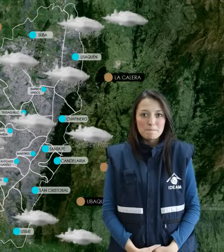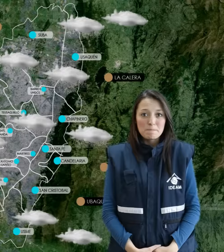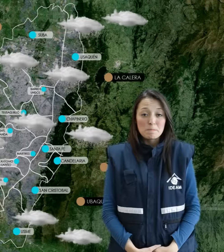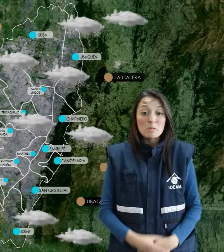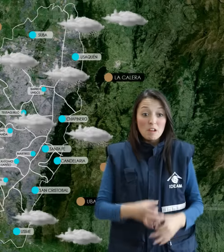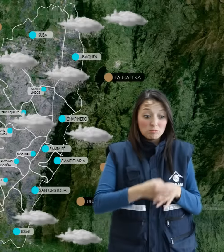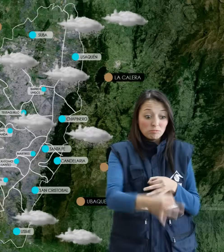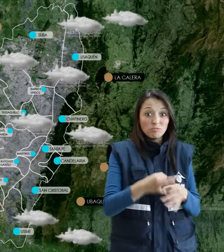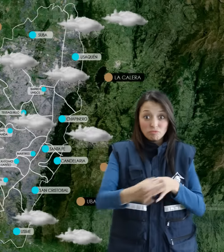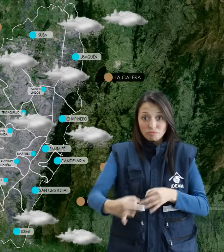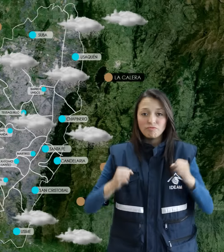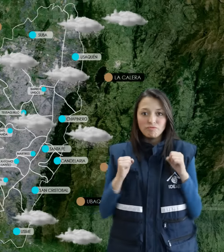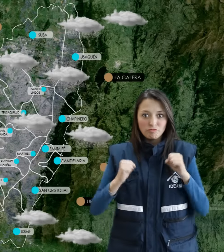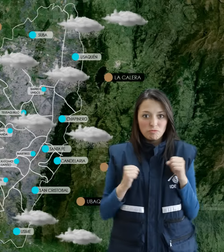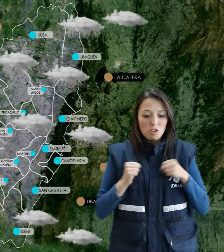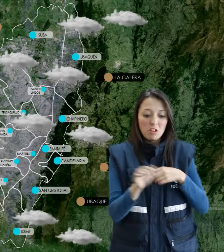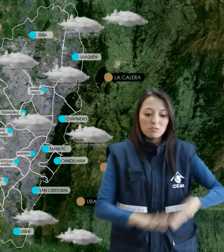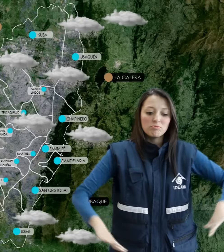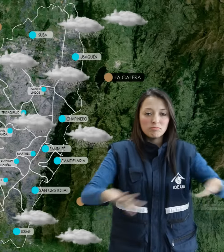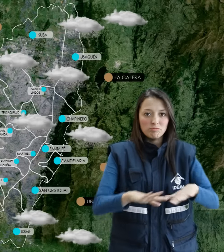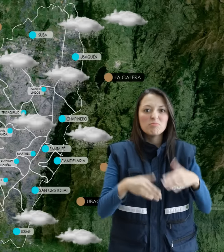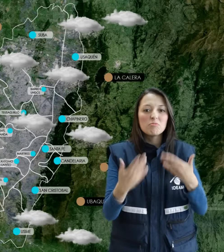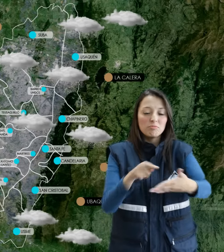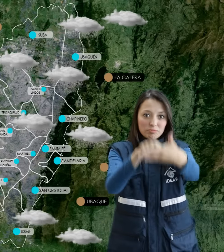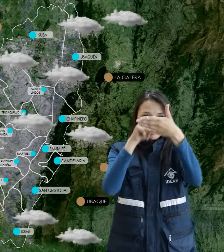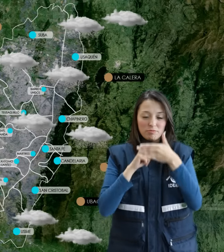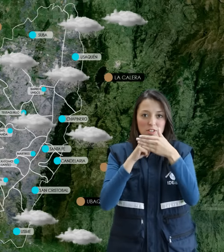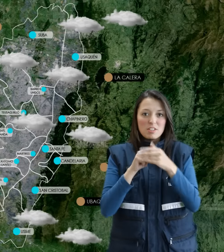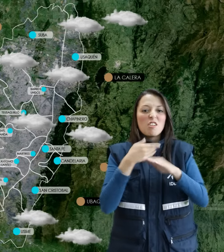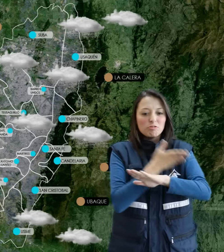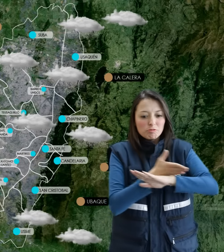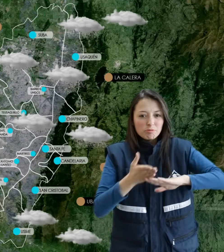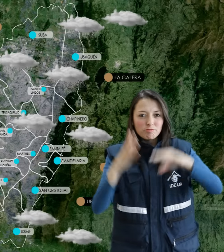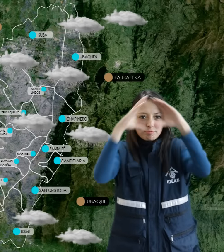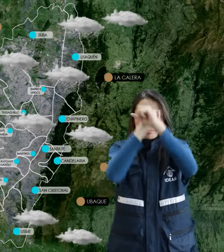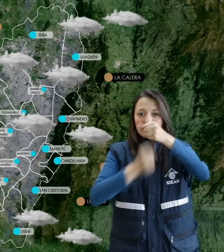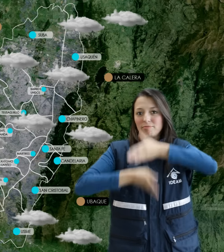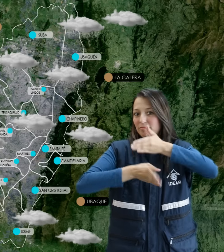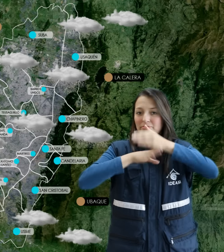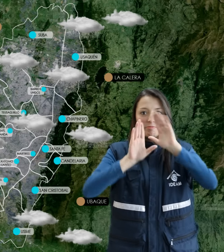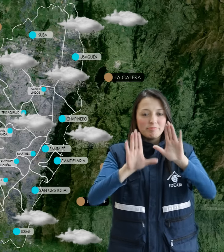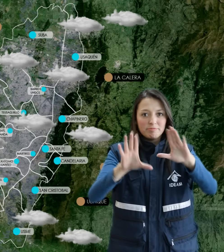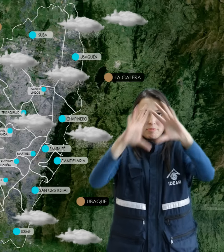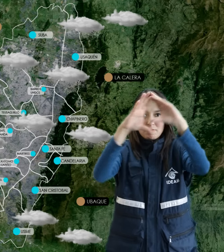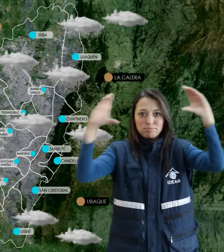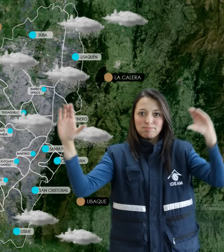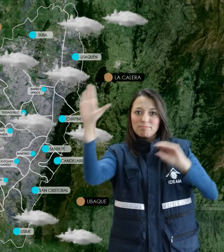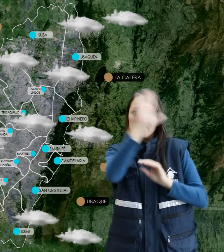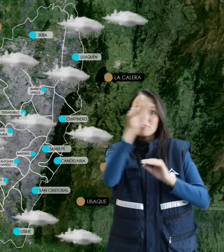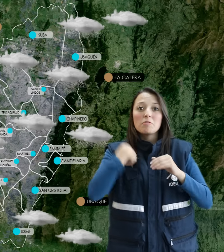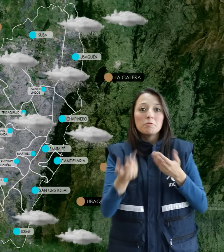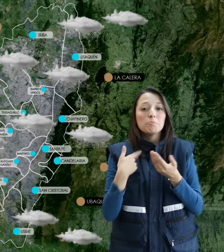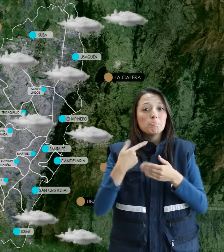El pronóstico para la ciudad de Bogotá y La Sabana nos muestra que en horas de la noche prevalecerán las condiciones de cielo parcialmente cubiertos.